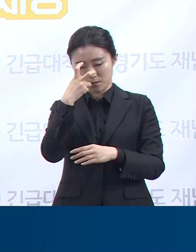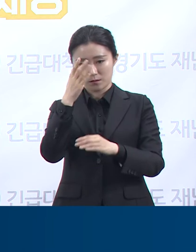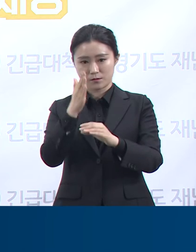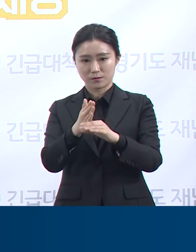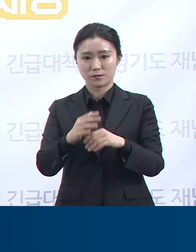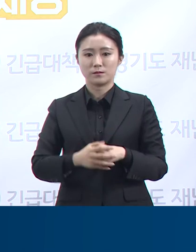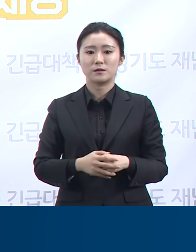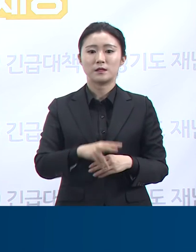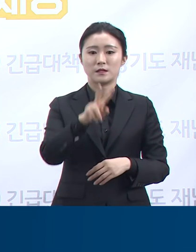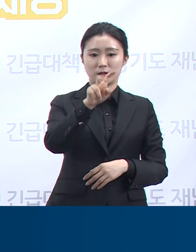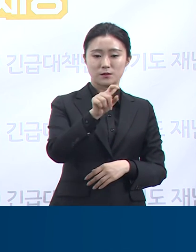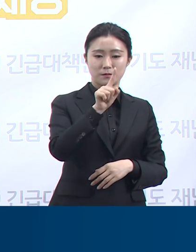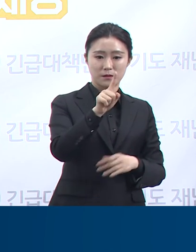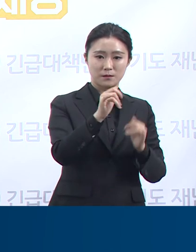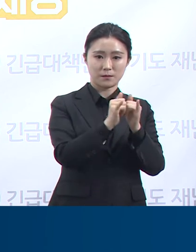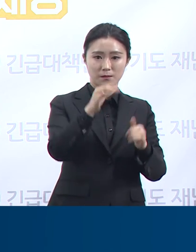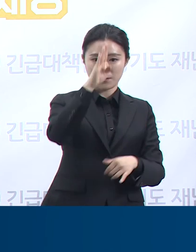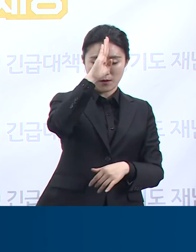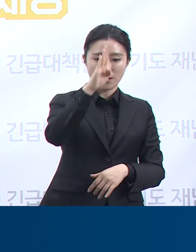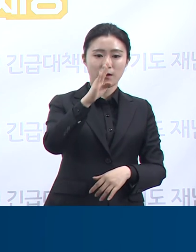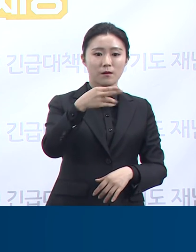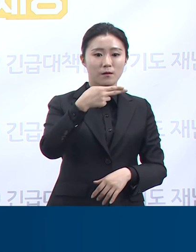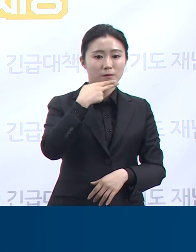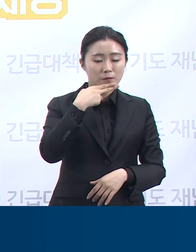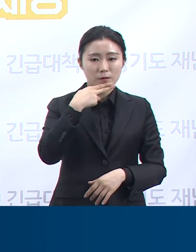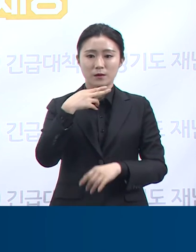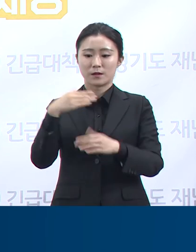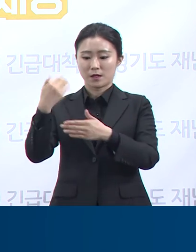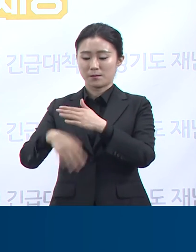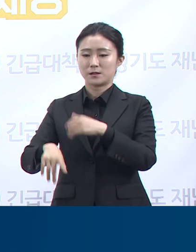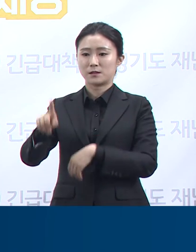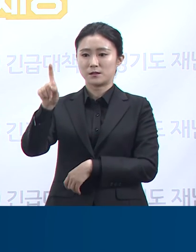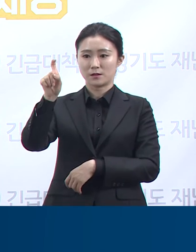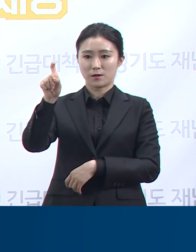21명 음성 판정을 받았고 10명은 검사 진행 중입니다.